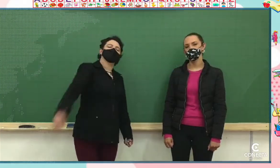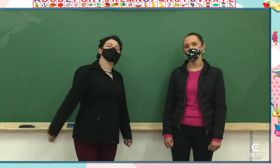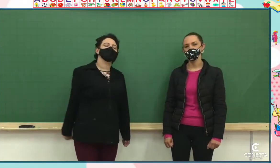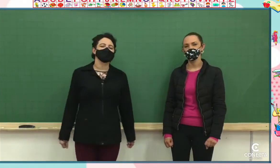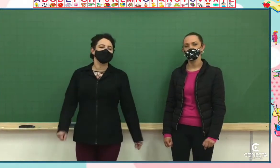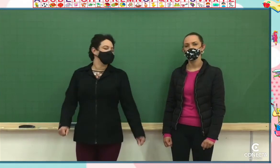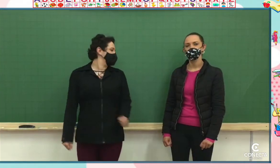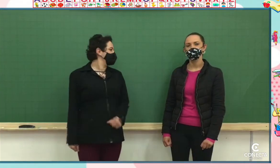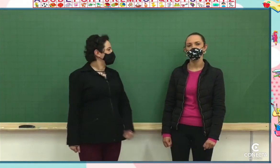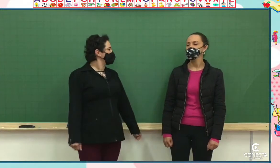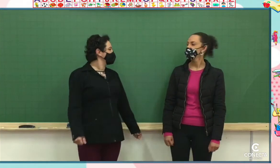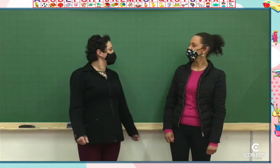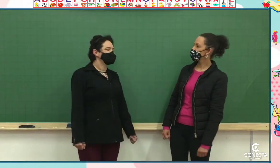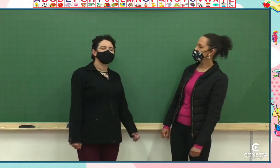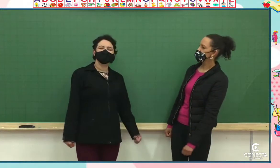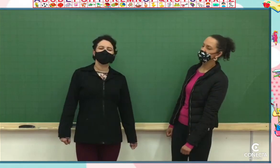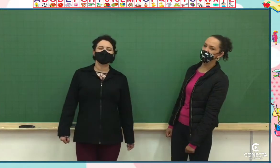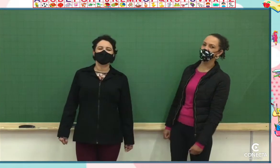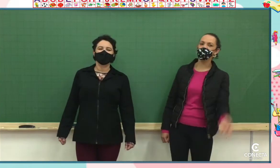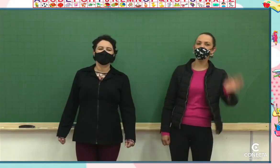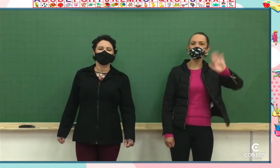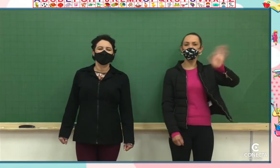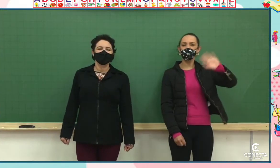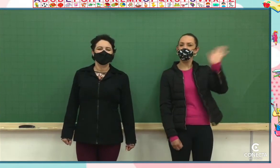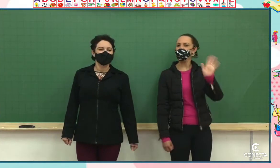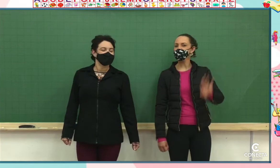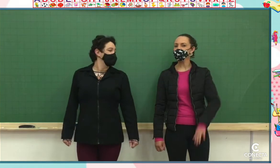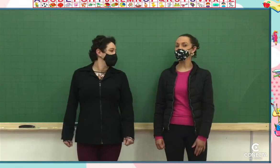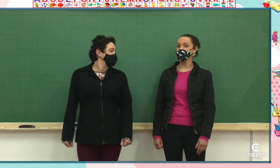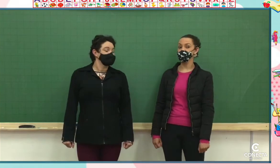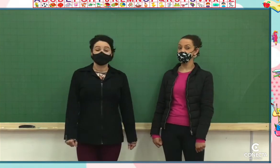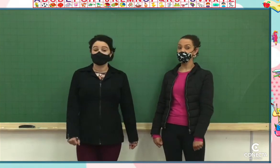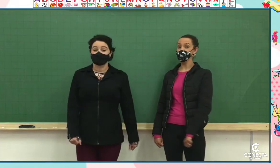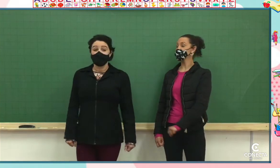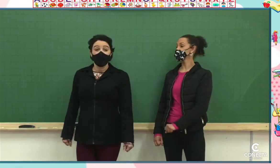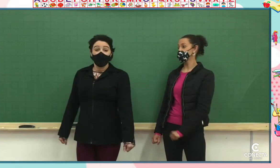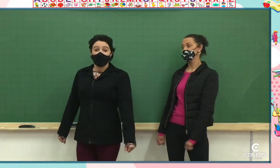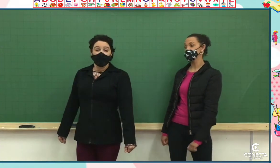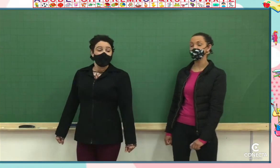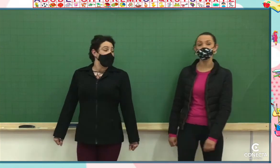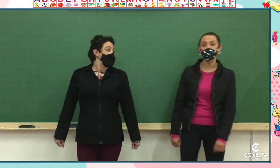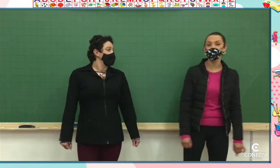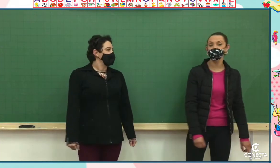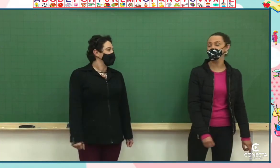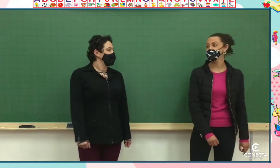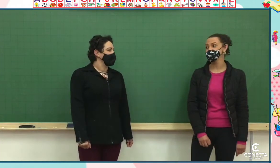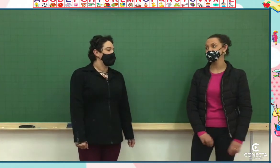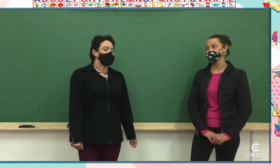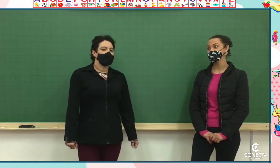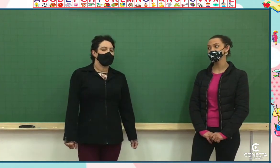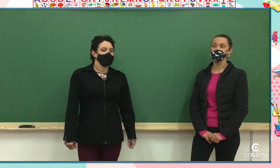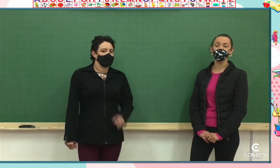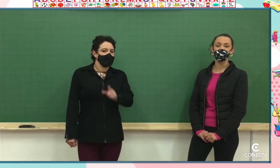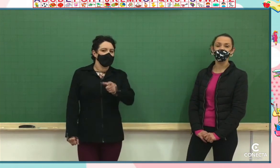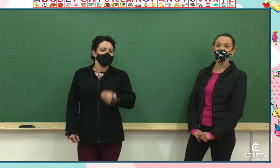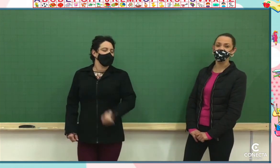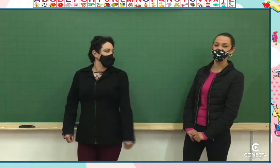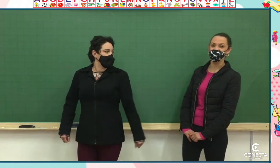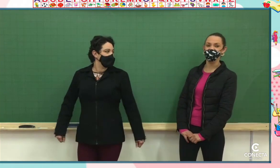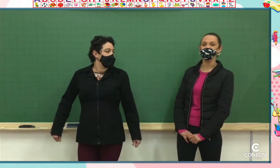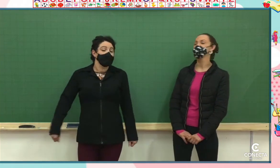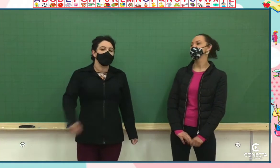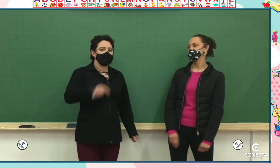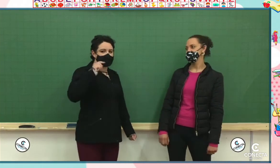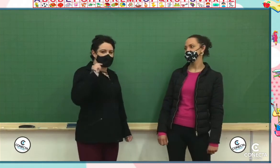Olá, crianças, tudo bem? Tudo bem, professora? Tudo bem, professora? Tudo bem, crianças, como vocês estão? Animados para mais uma aula de hoje? Eu estou